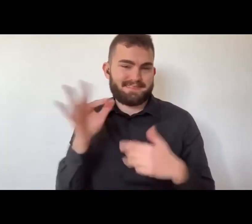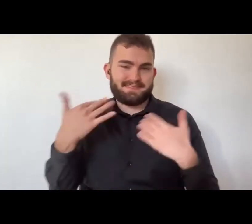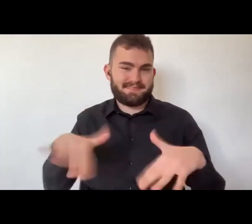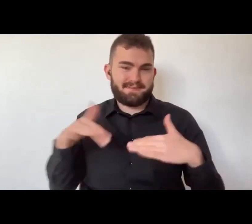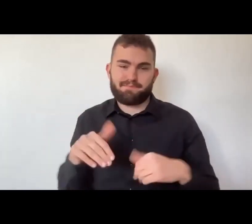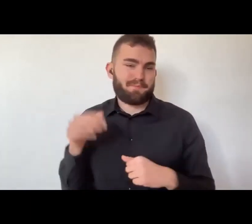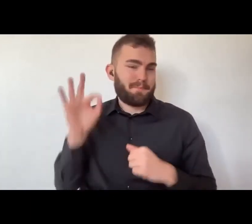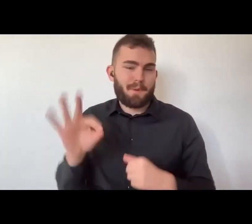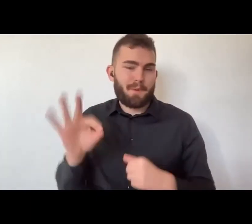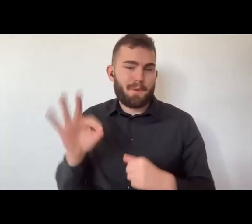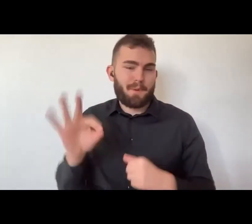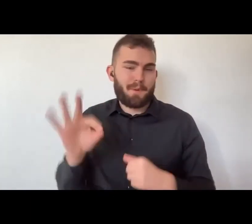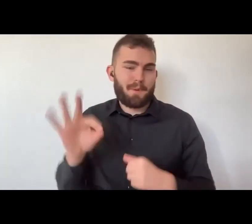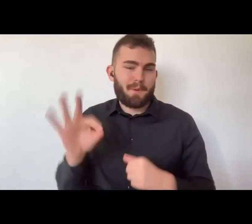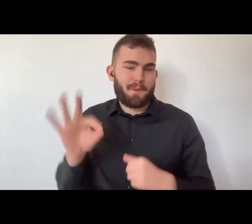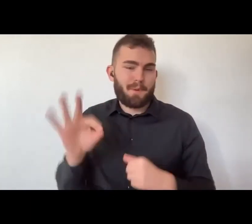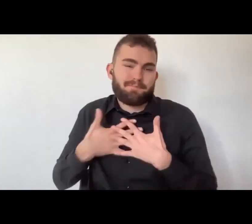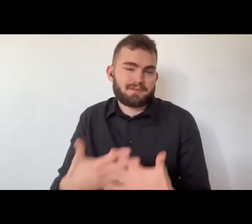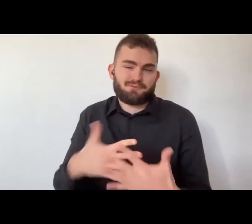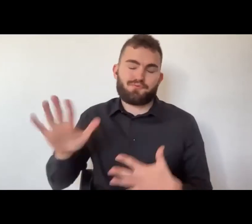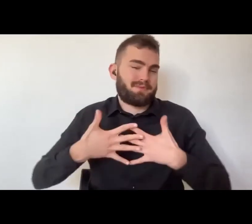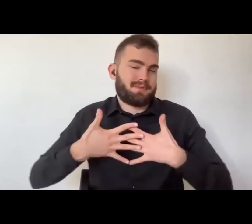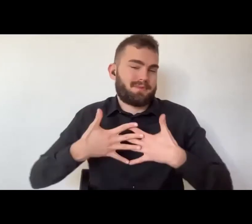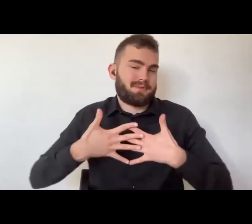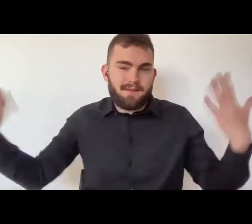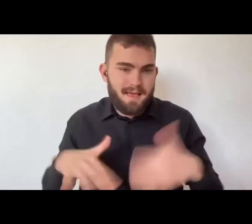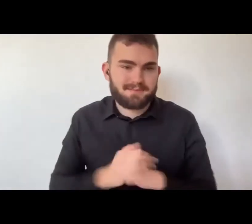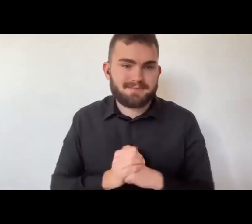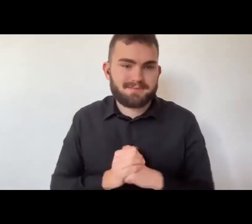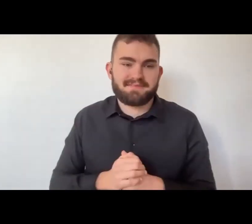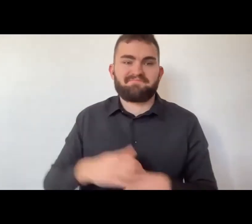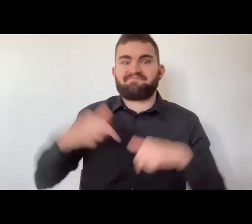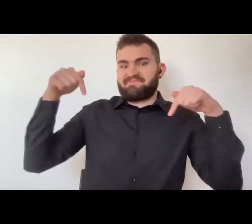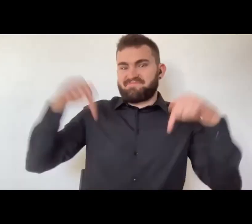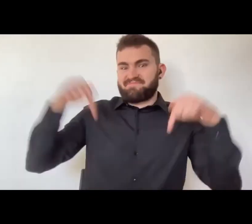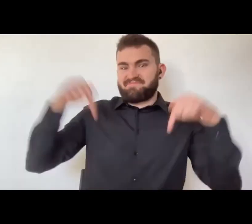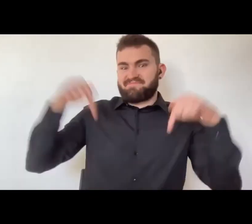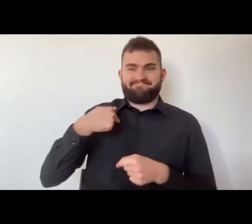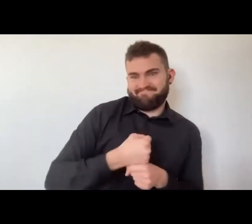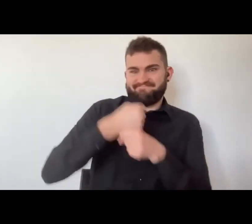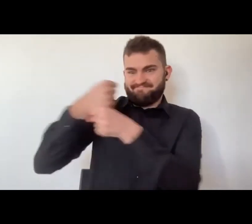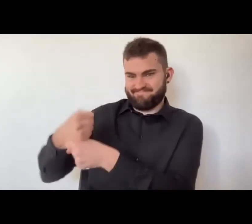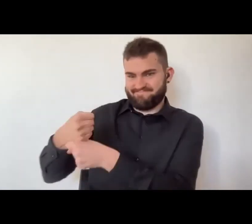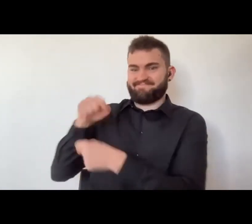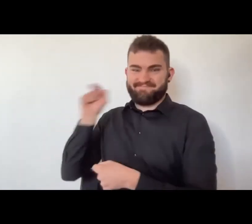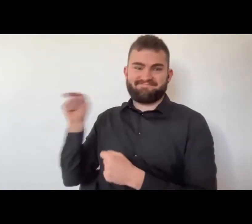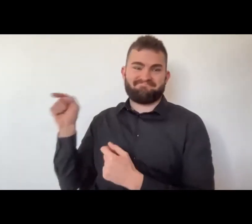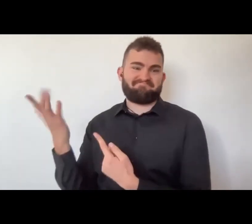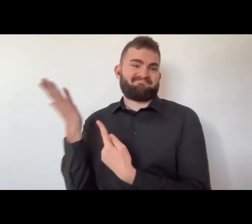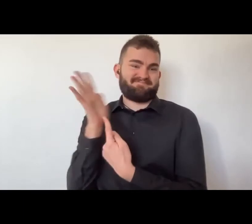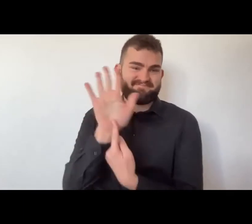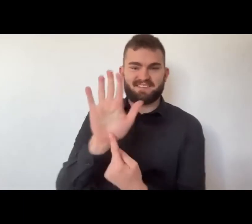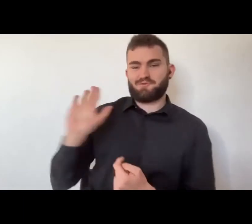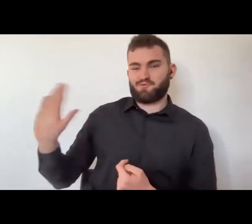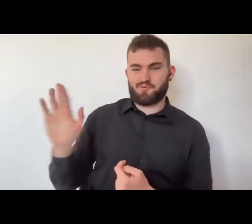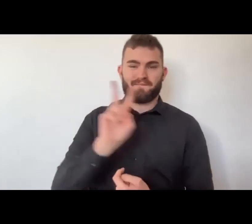artistiche. È anche un fotografo bravissimo. È proprio un appassionato dell'arte e dell'arte che fa.